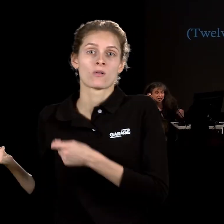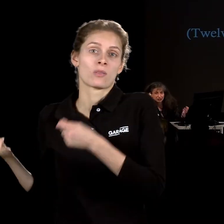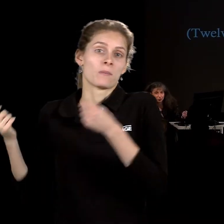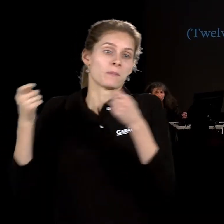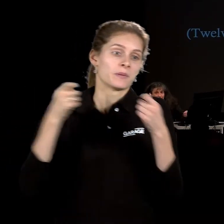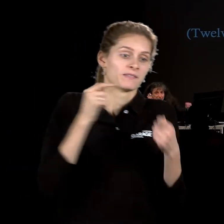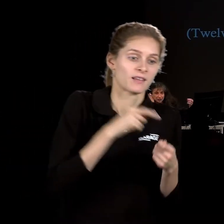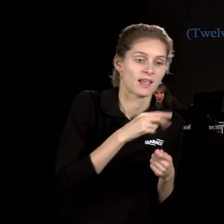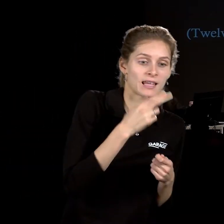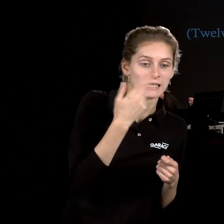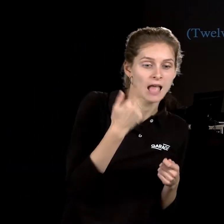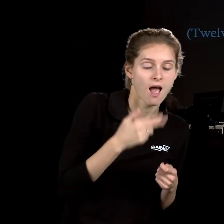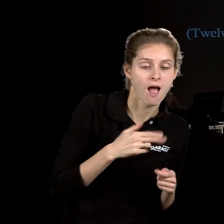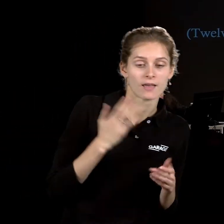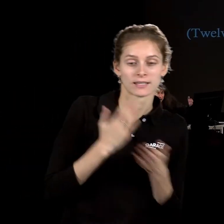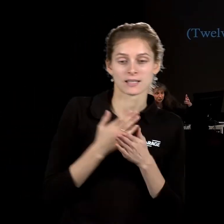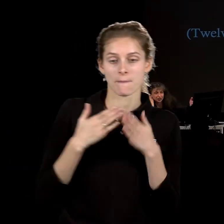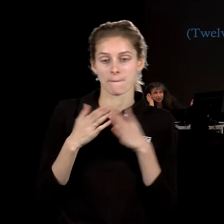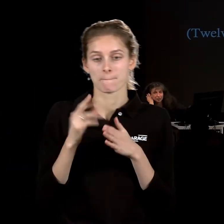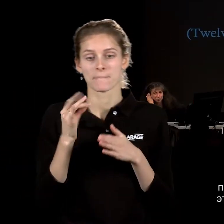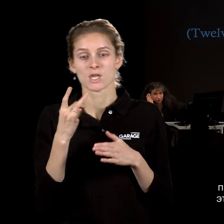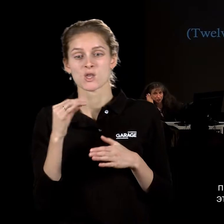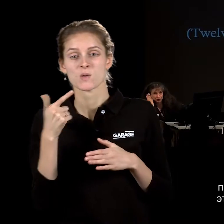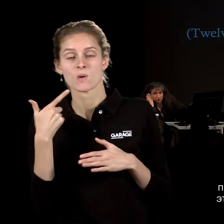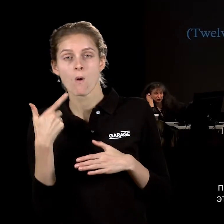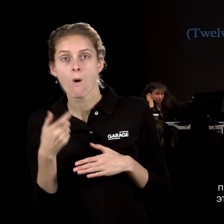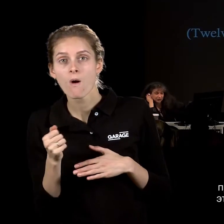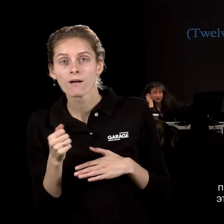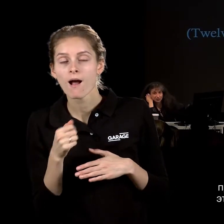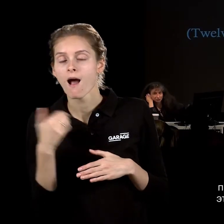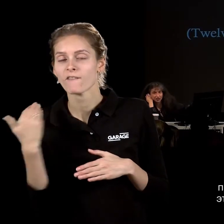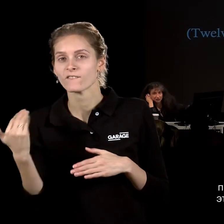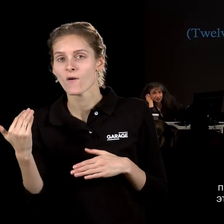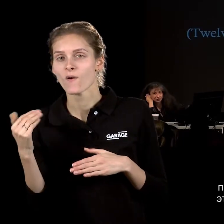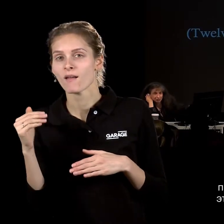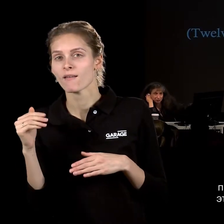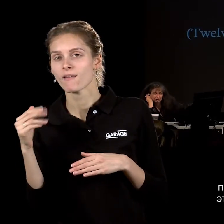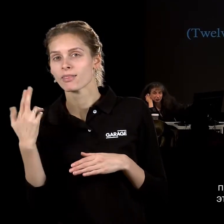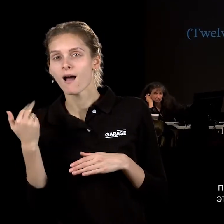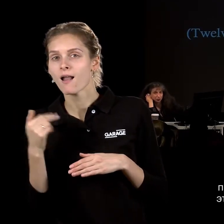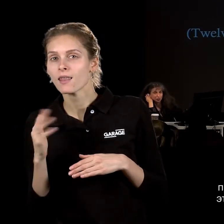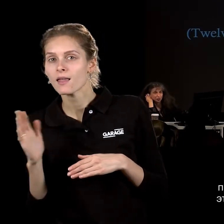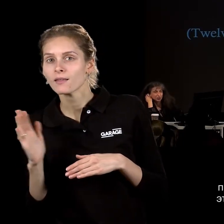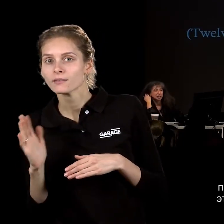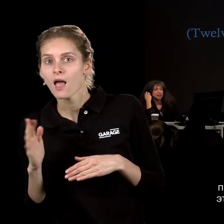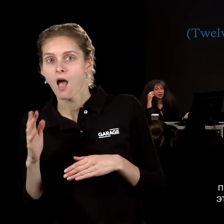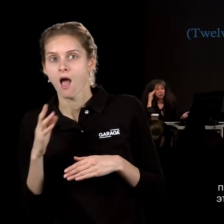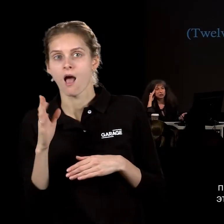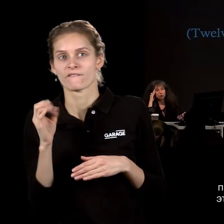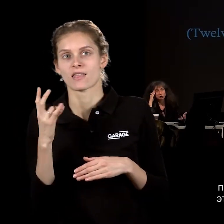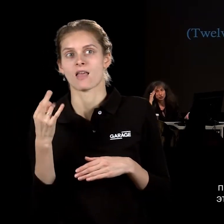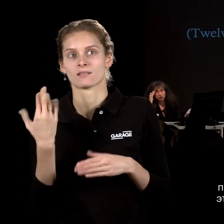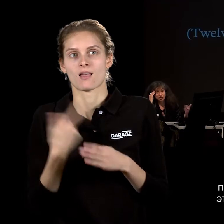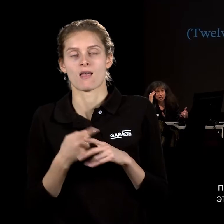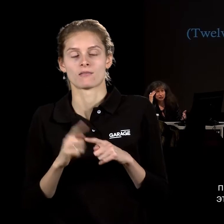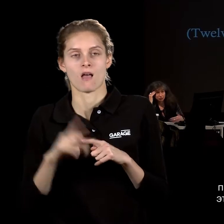которая не гондола, а американская пирога, но при этом стальная, припаркованная на Венецианском канале, где вообще водный город. И, собственно,